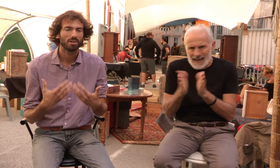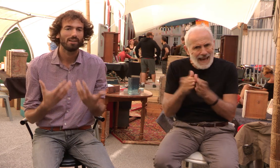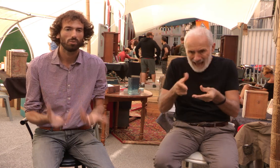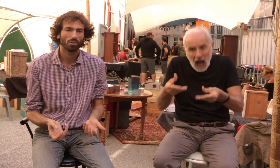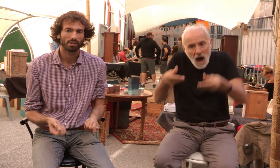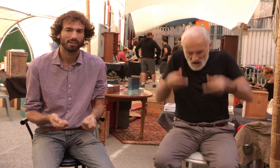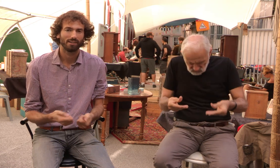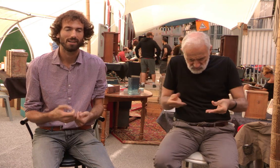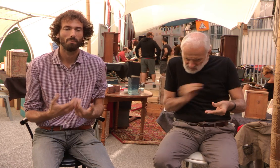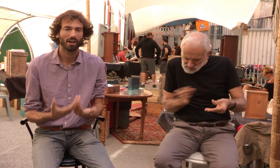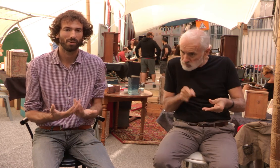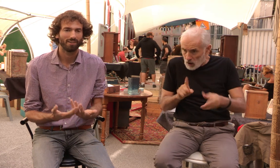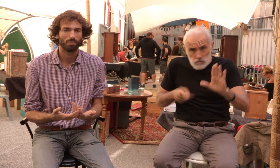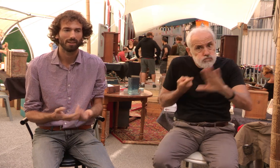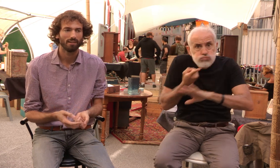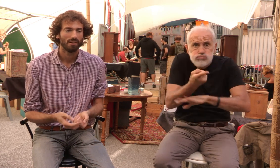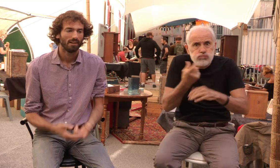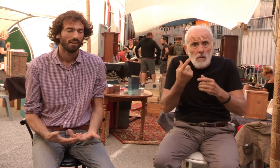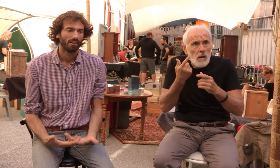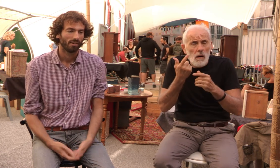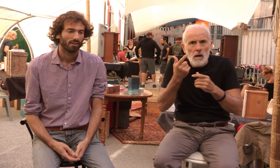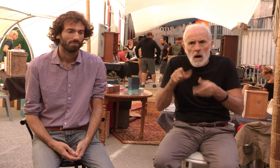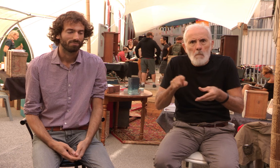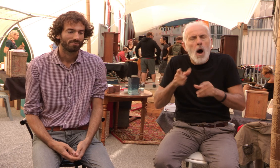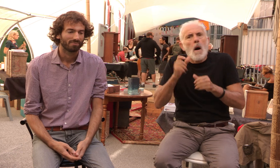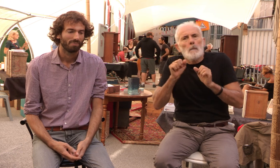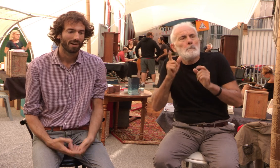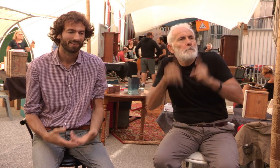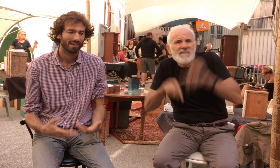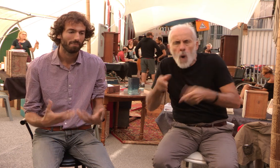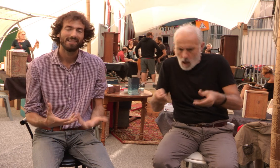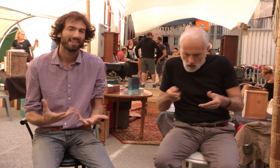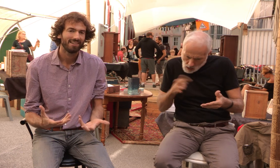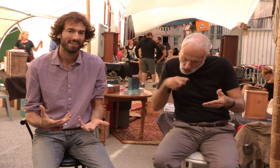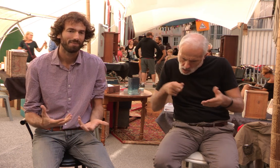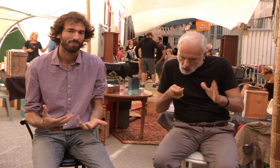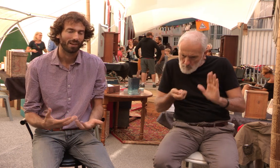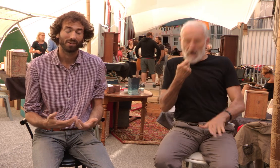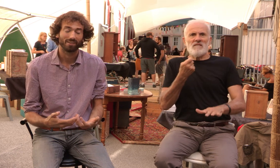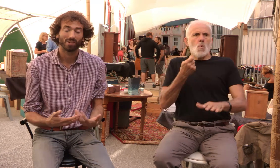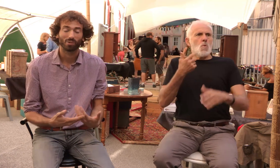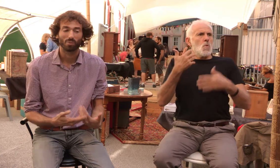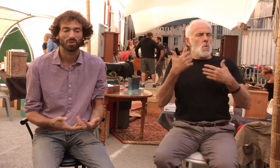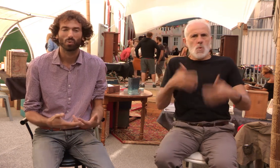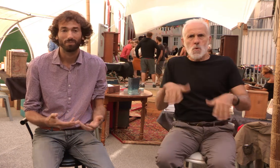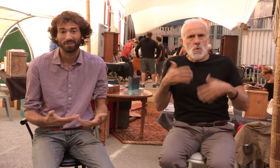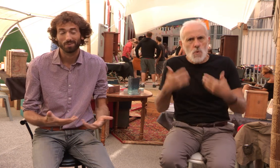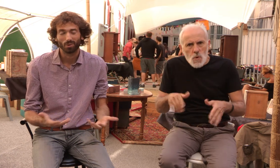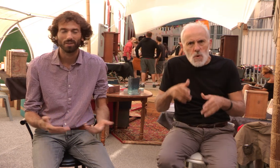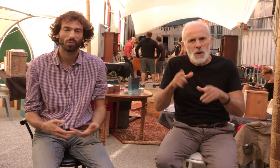objet qui dure et qui marque les esprits par sa matérialité. Alors, c'est vrai que moi, je ne crois pas vraiment au livre